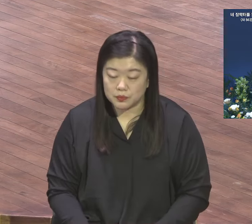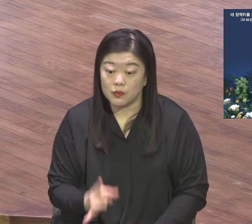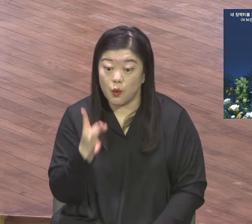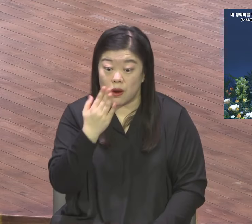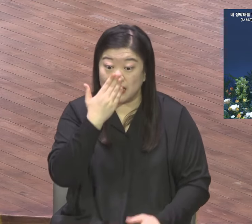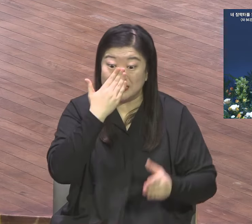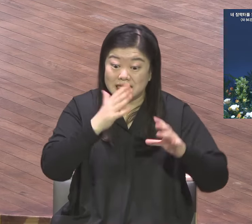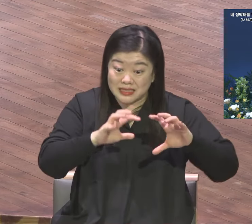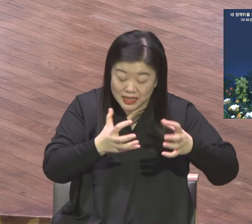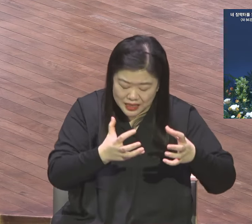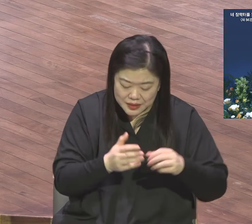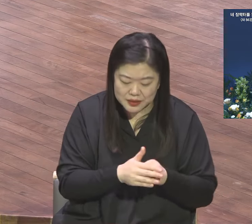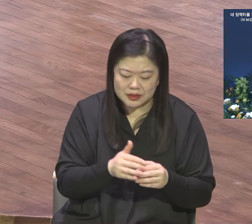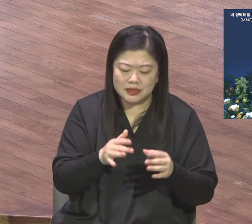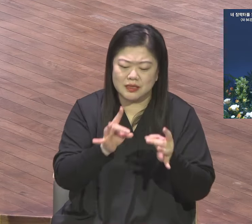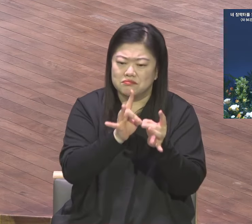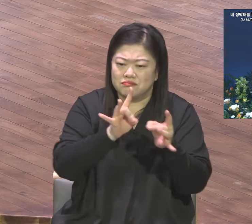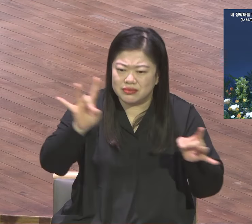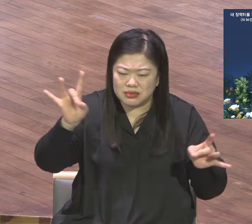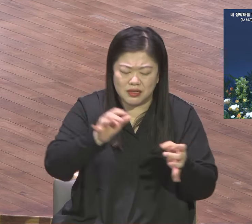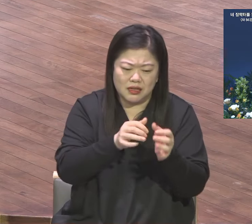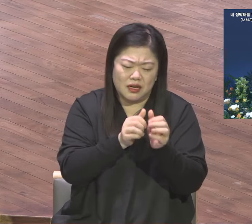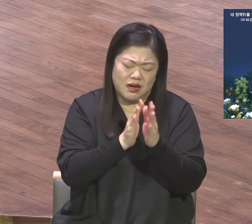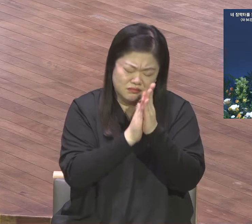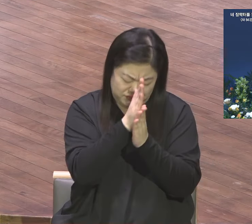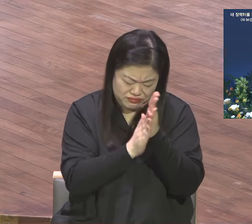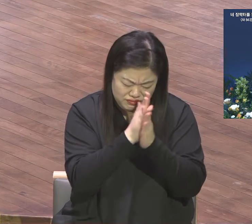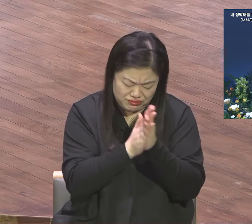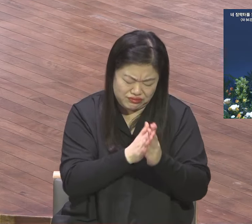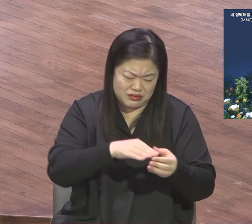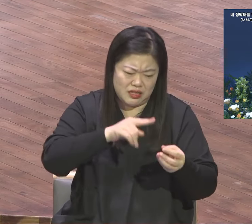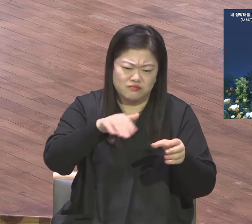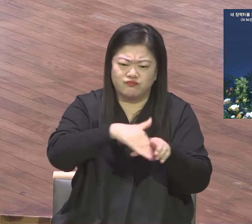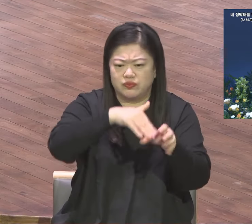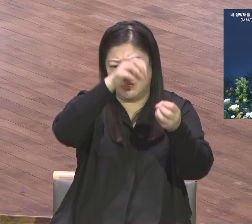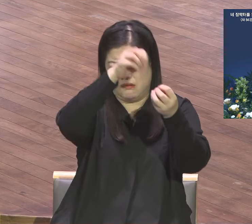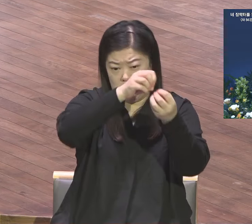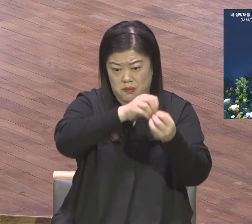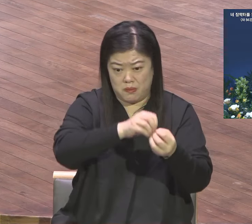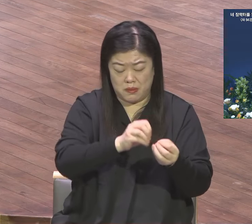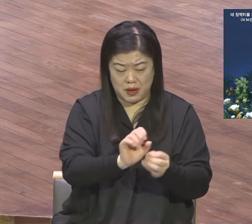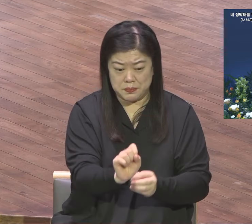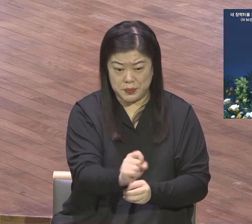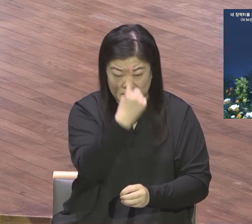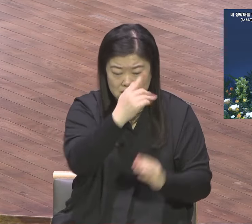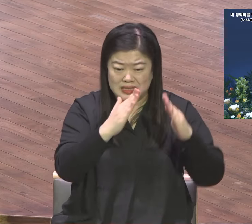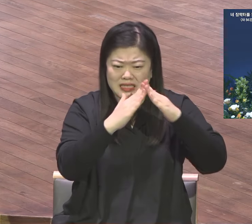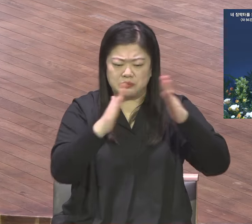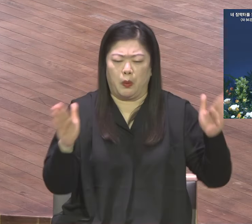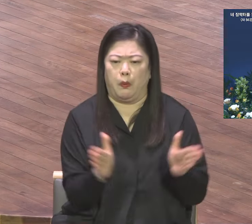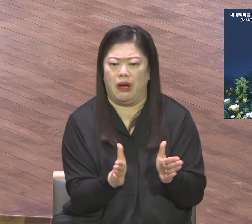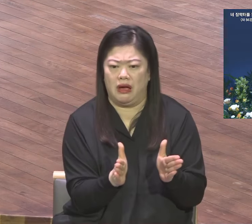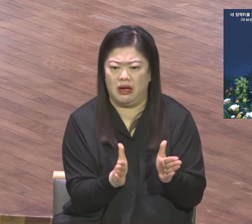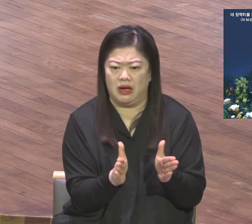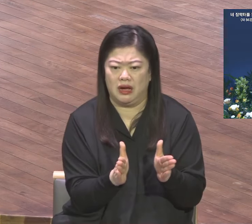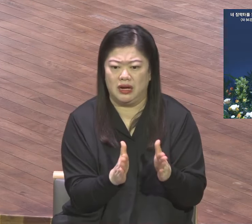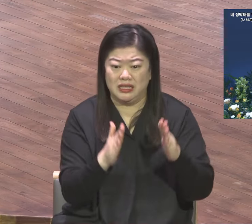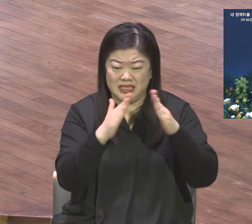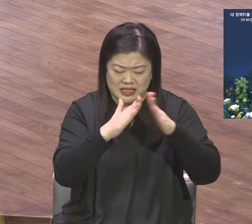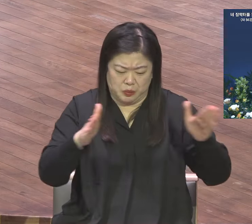숭배로 인해가지고 그들의 장막터가 무려졌습니다. 그런데 이 장막터를 넓히려는 것은요 바벨론 포로 생활을 이제